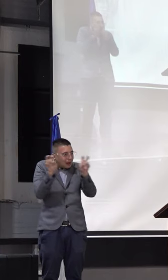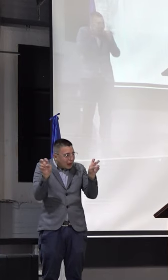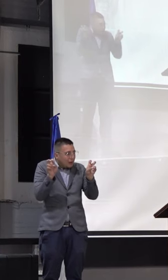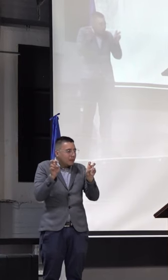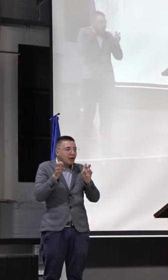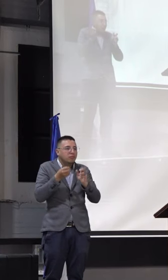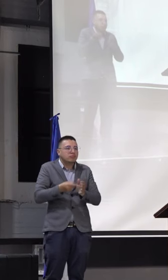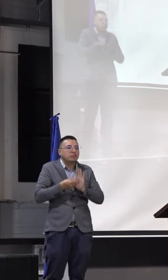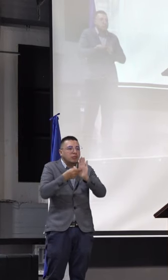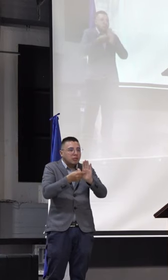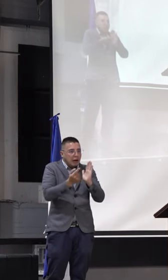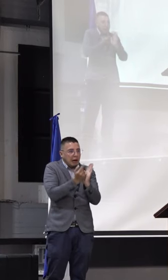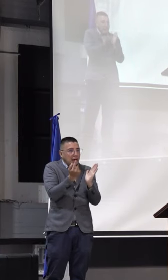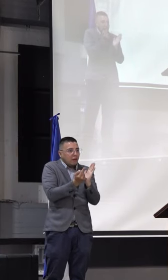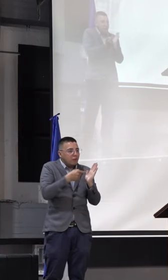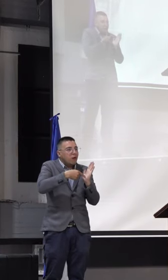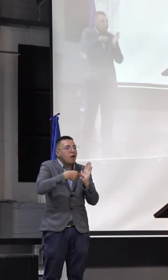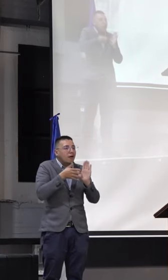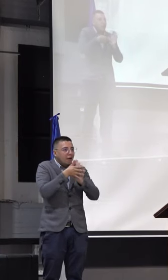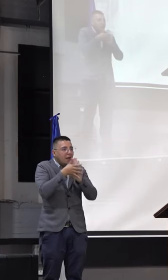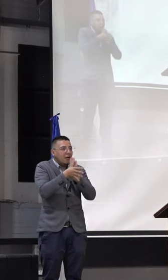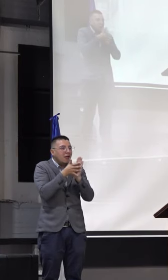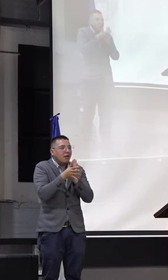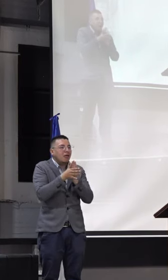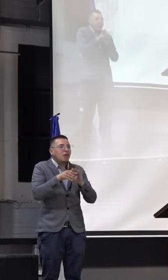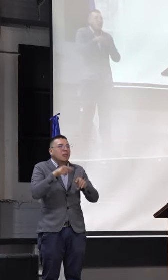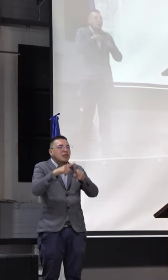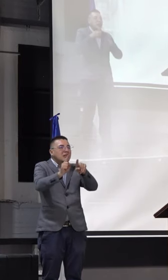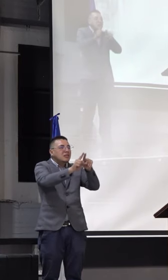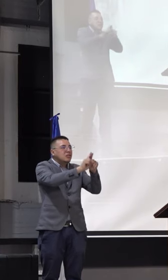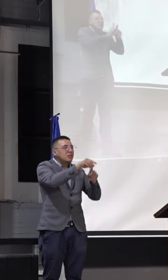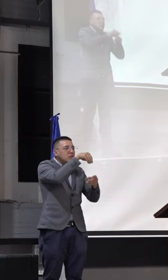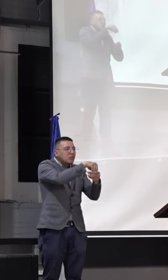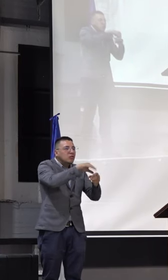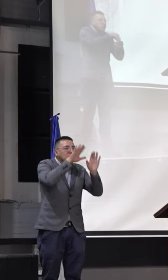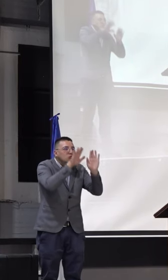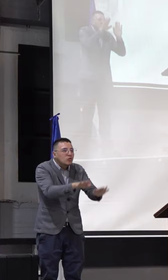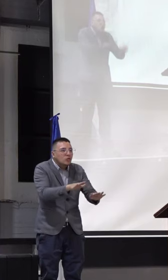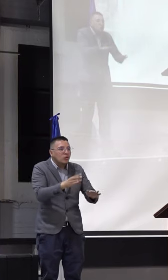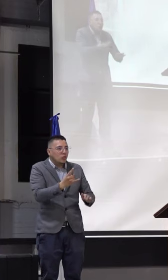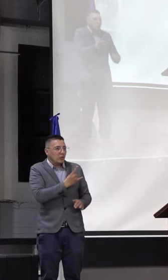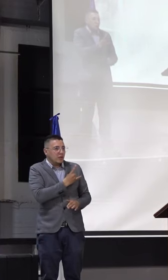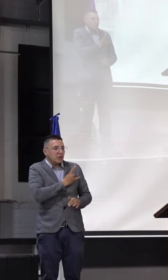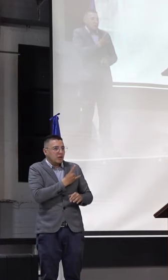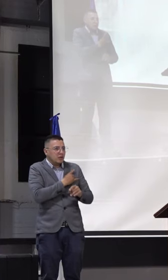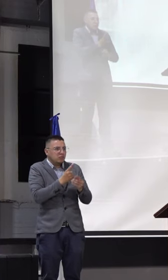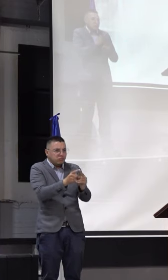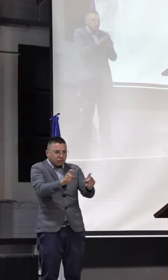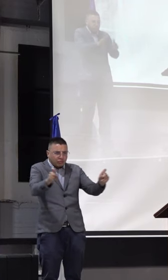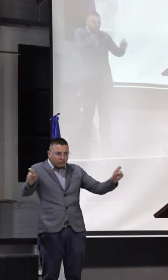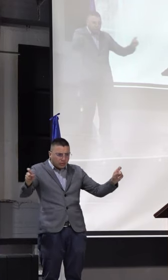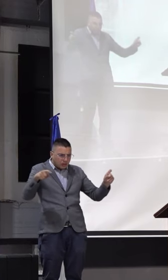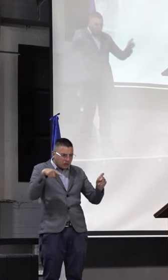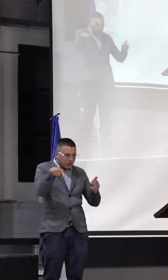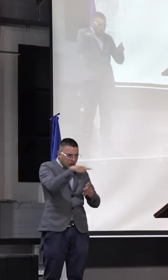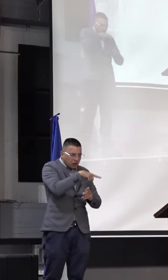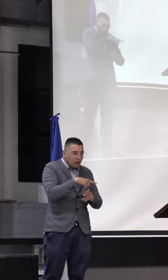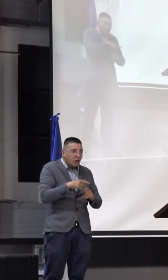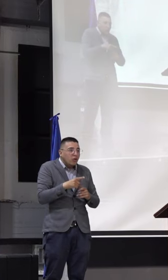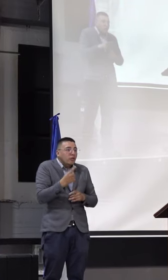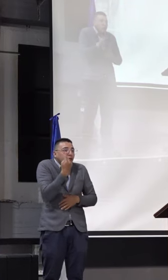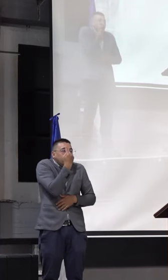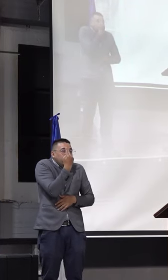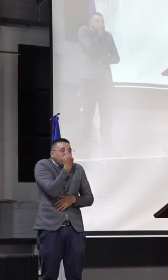un libro de las aves de la universidad, representando ese tema de diversidad, no solamente en lo biológico, sino